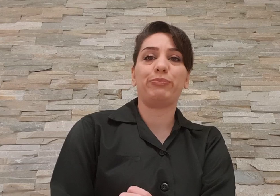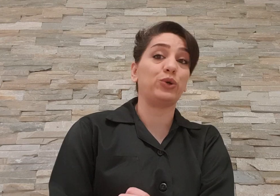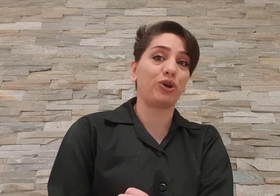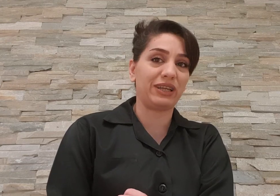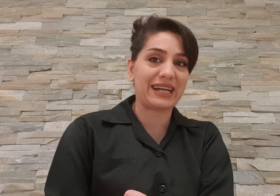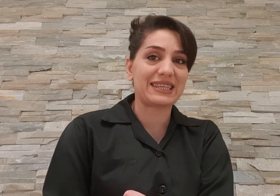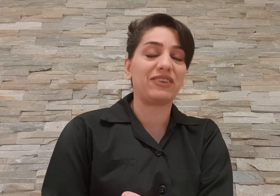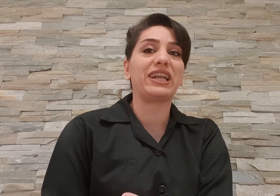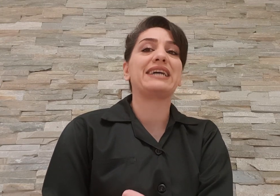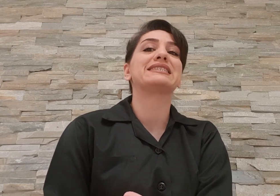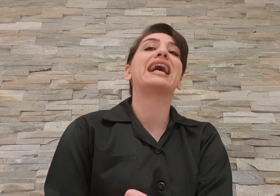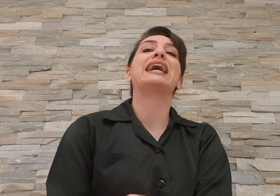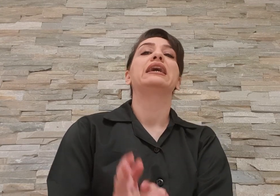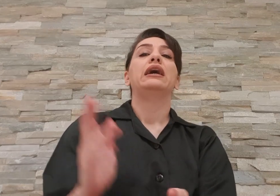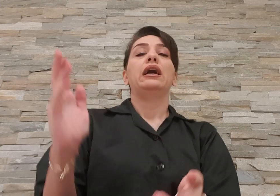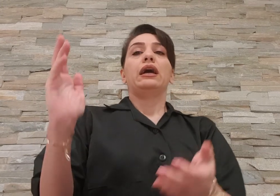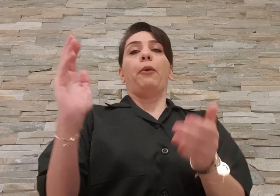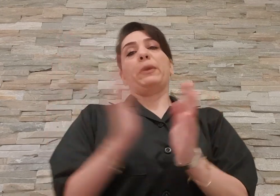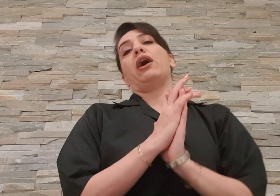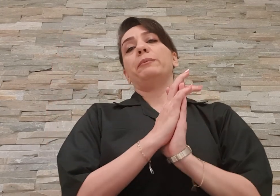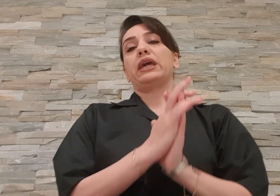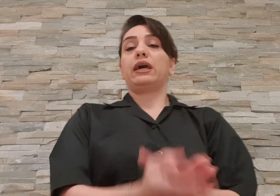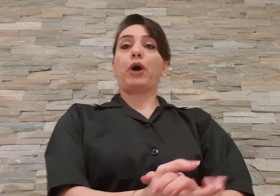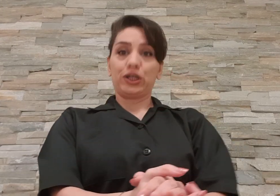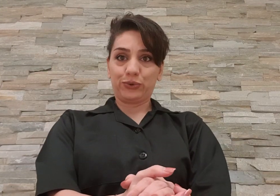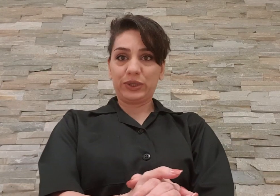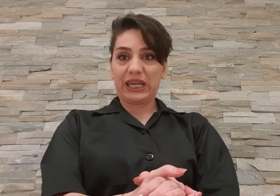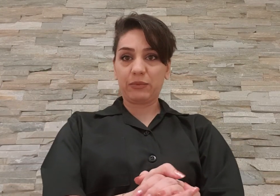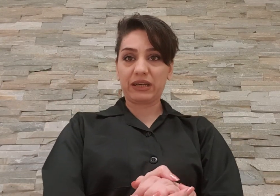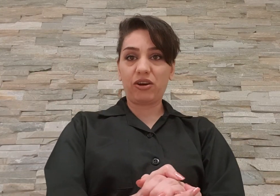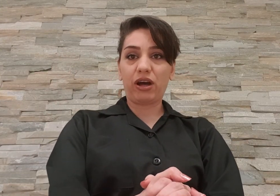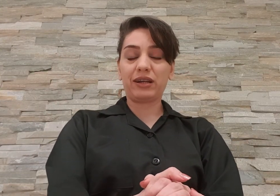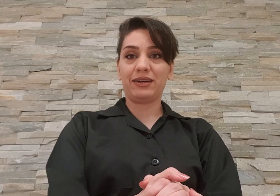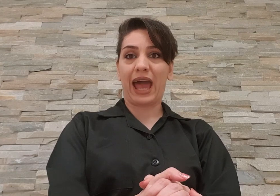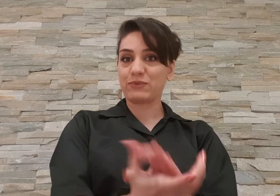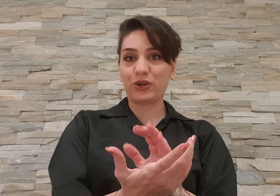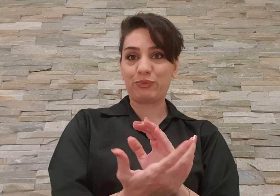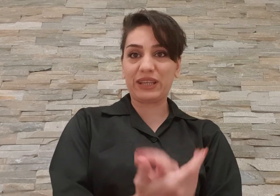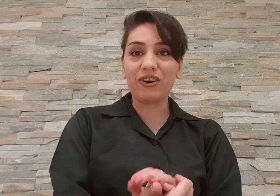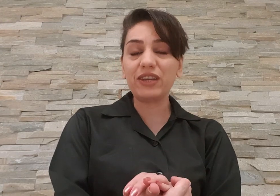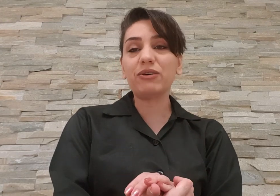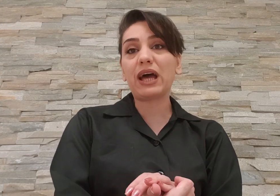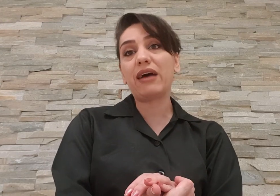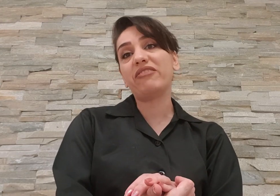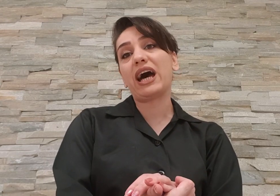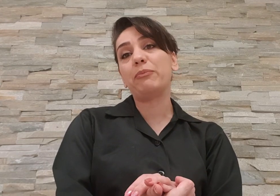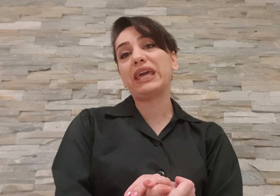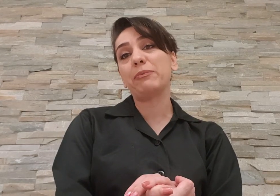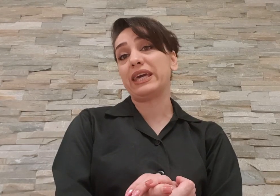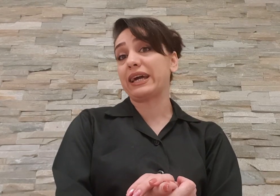بیگناه در زندان هستن میخوام که با هاتون یک مقدار همزاد پنداری کنم و بگم که